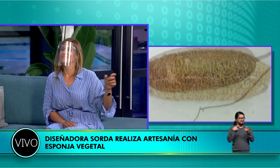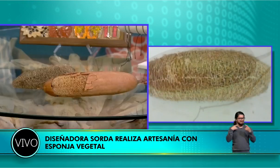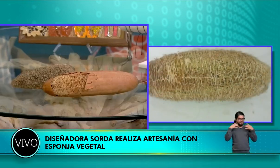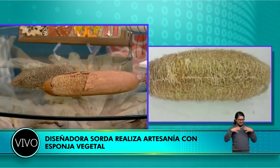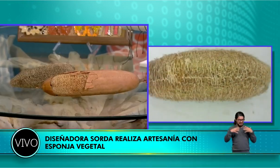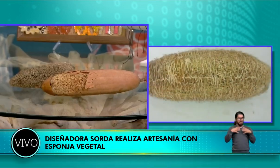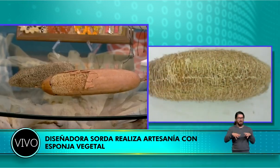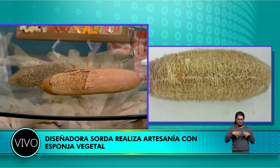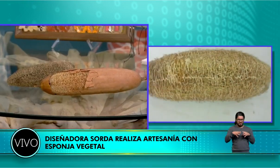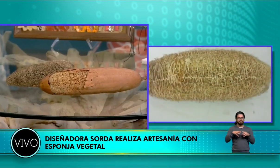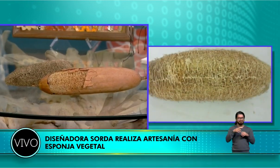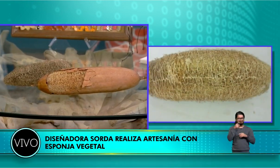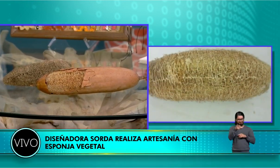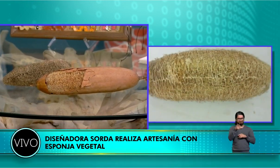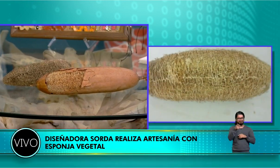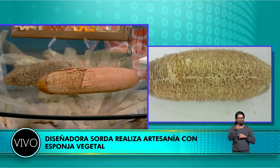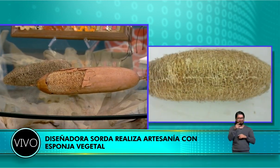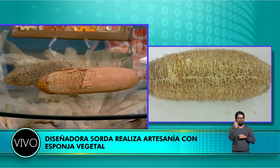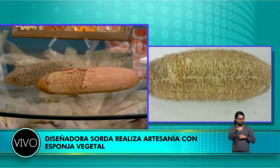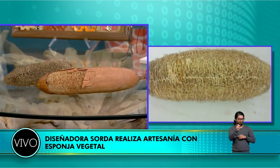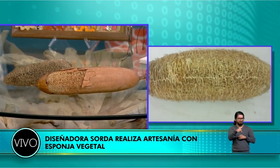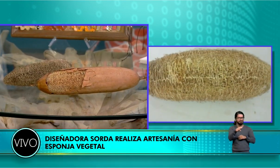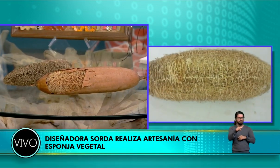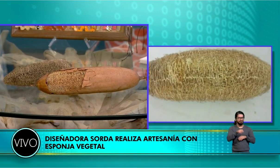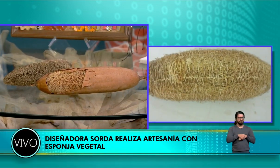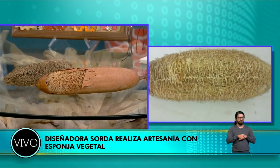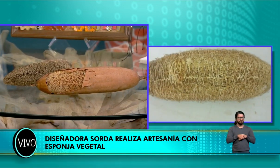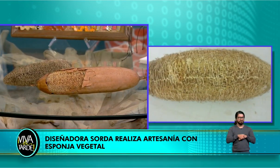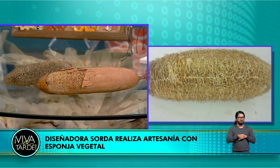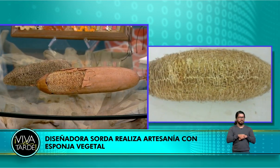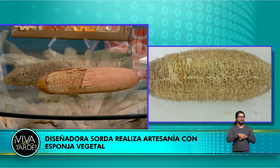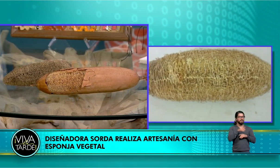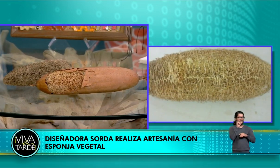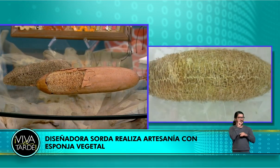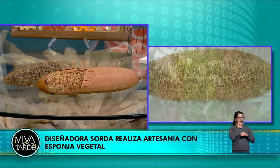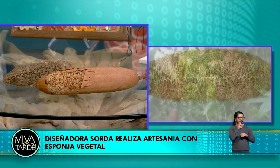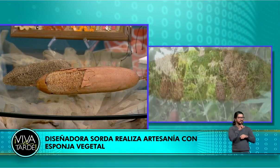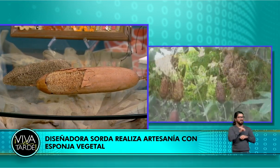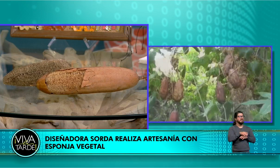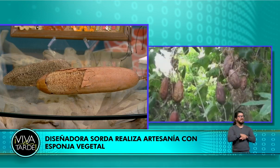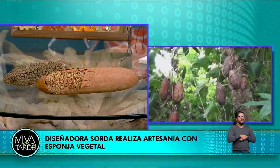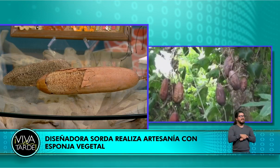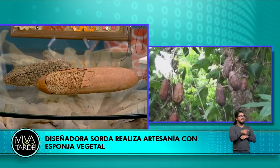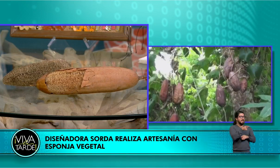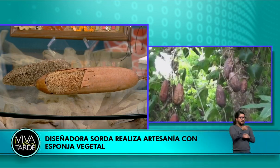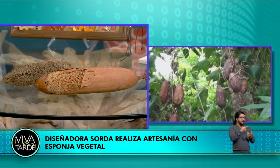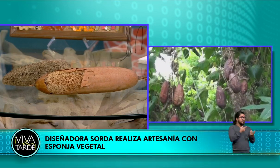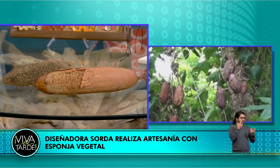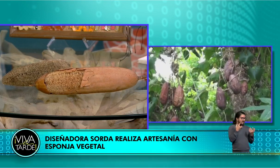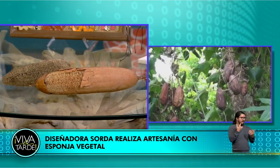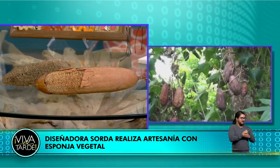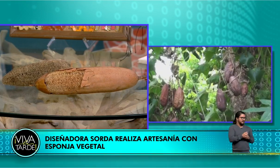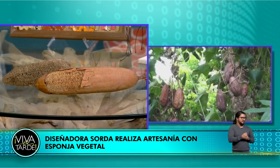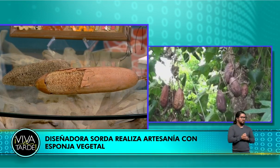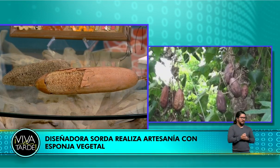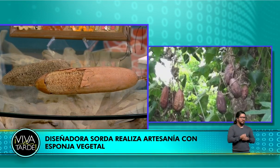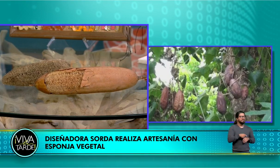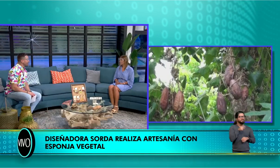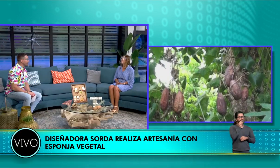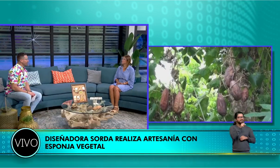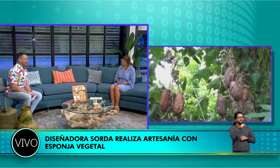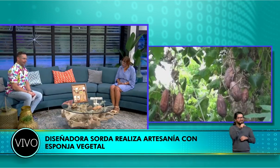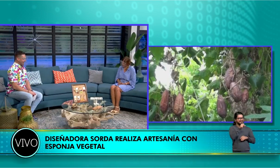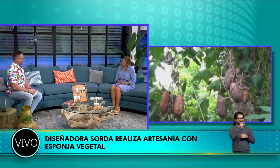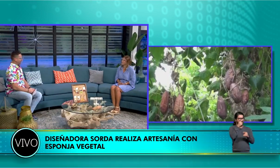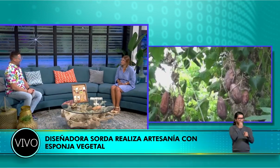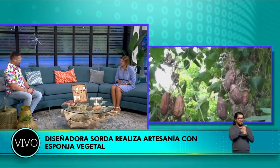vestidos de moda que también son parte de tus diseños y tu creatividad. Y también realizo mascarillas. ¿También?